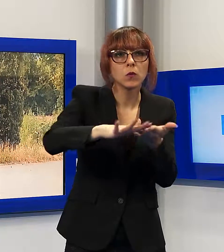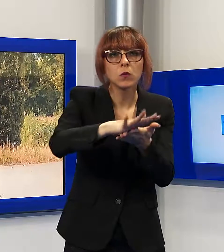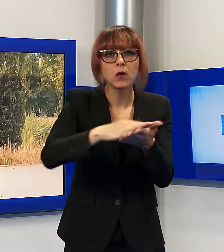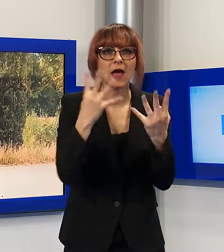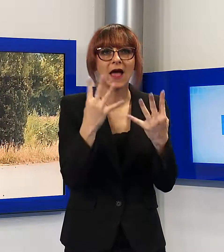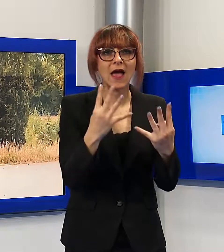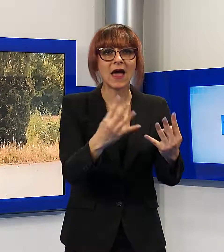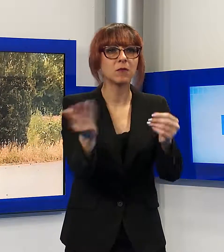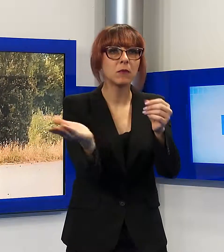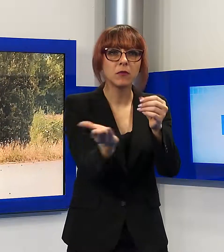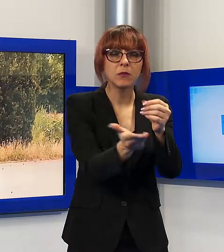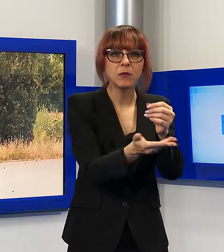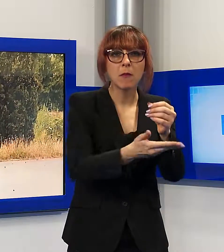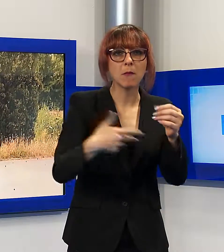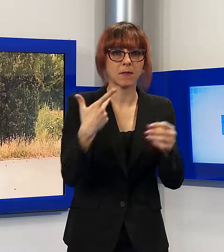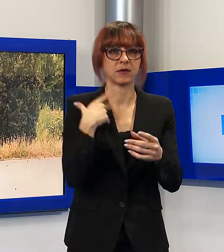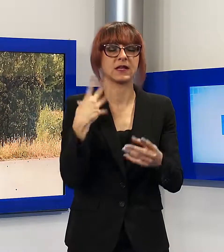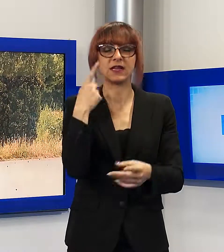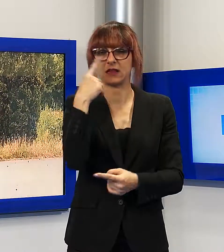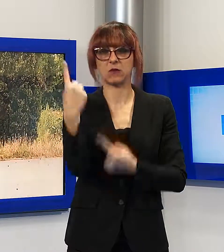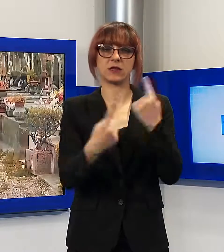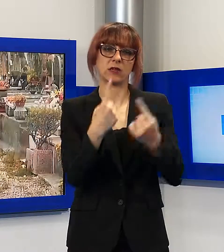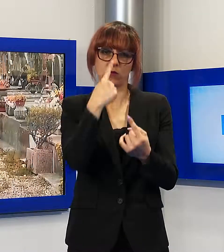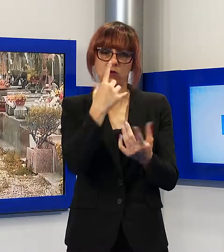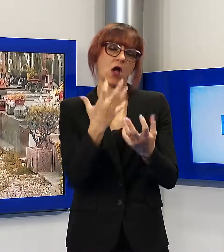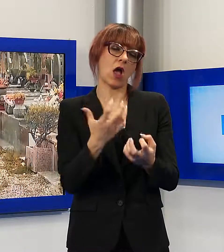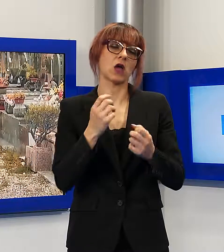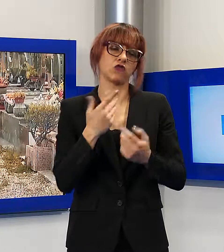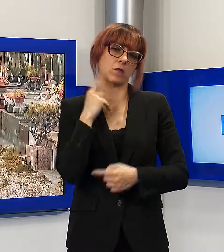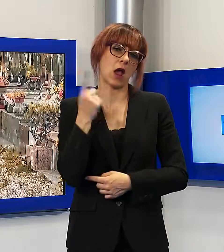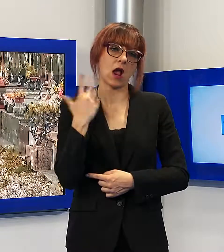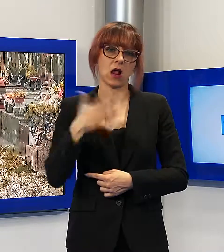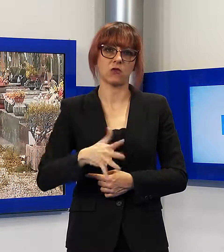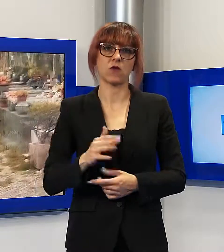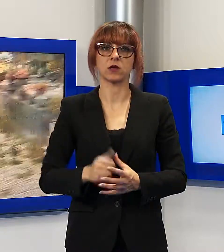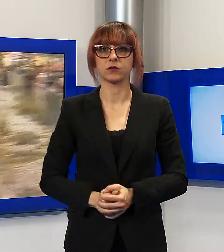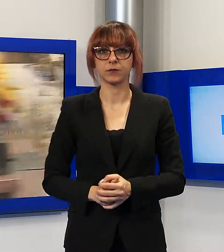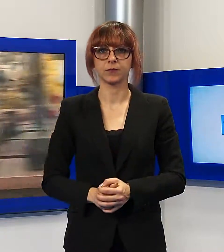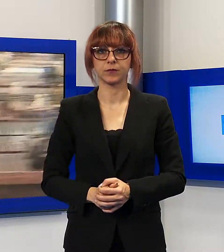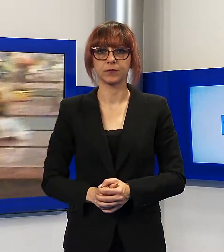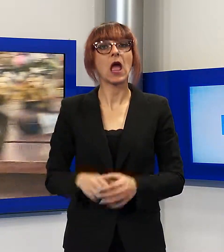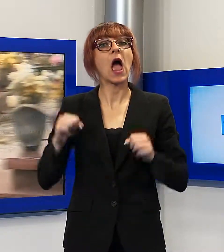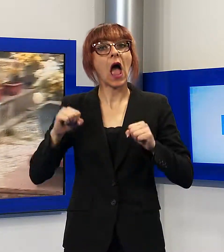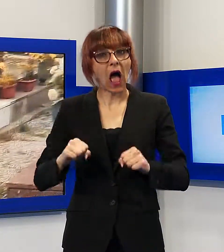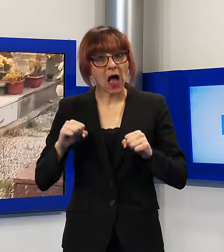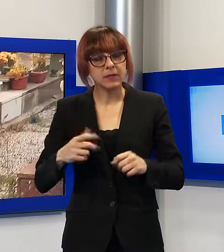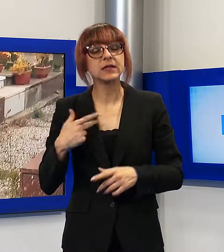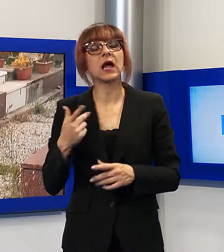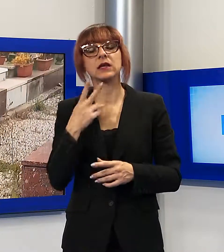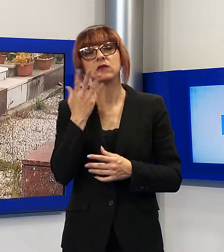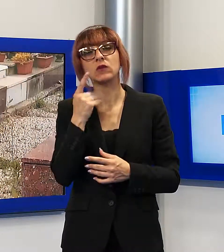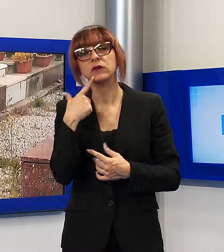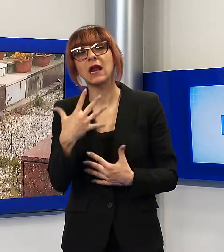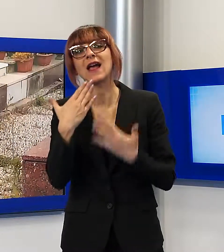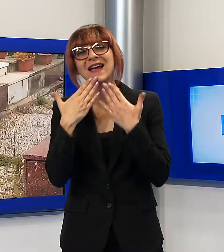l'erba e riportare l'ambiente ad uno stato accettabile. Un intervento per il quale i cittadini che ce l'avevano segnalato ci